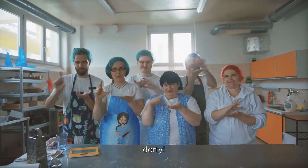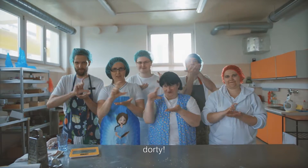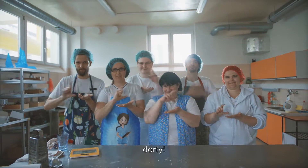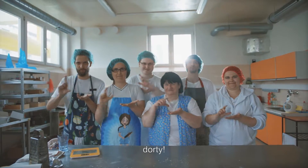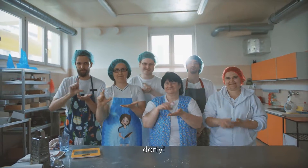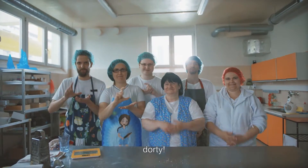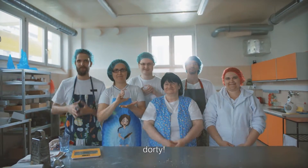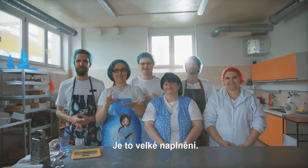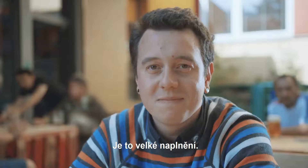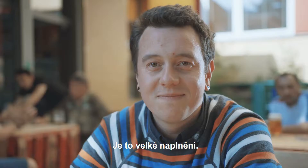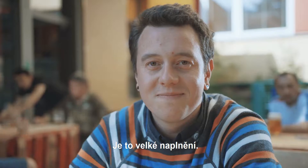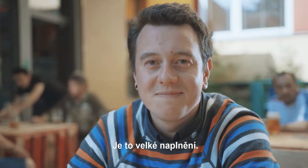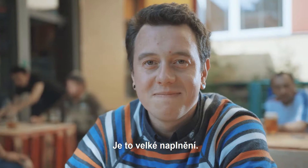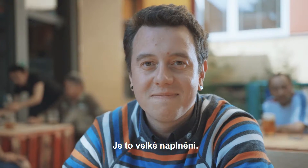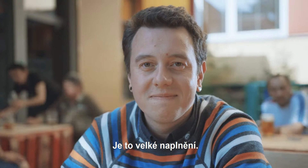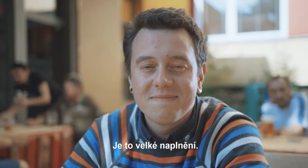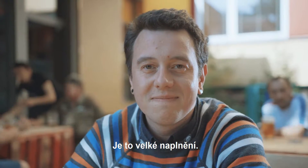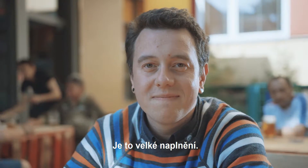Je to velké naplnění.